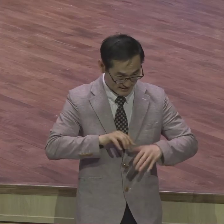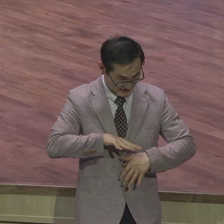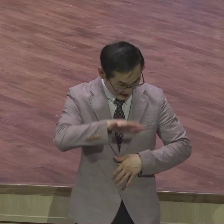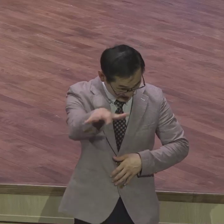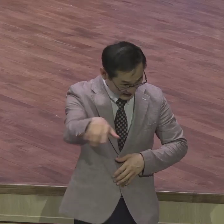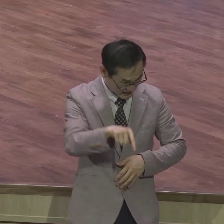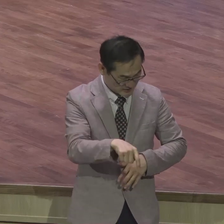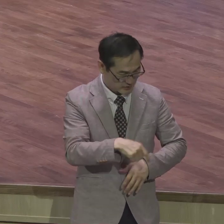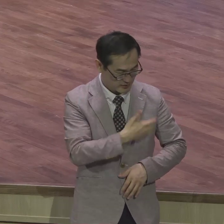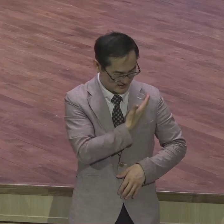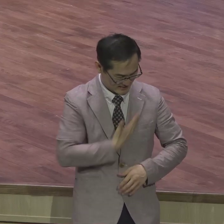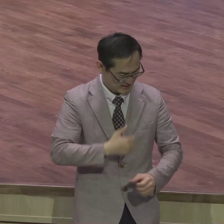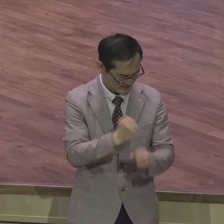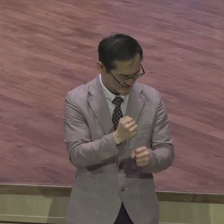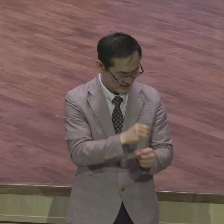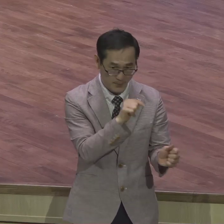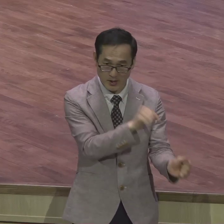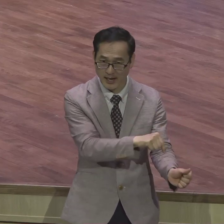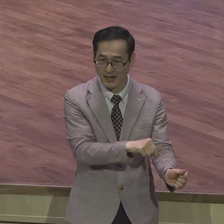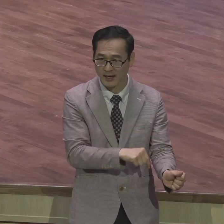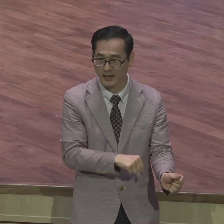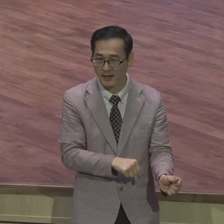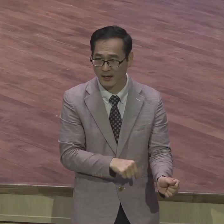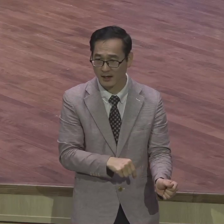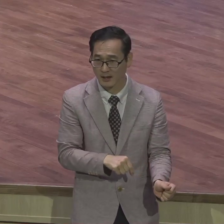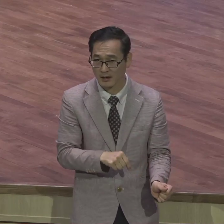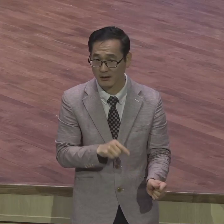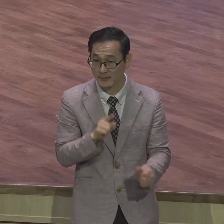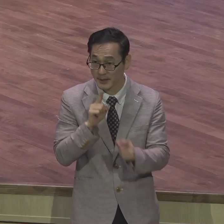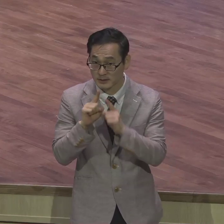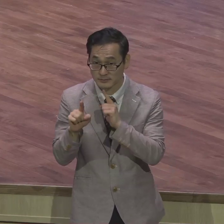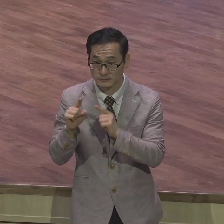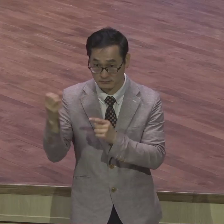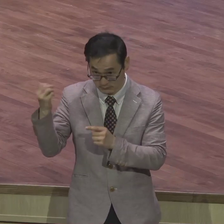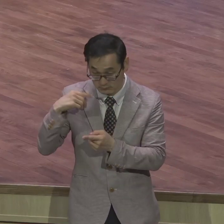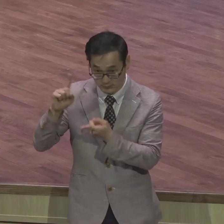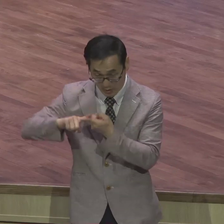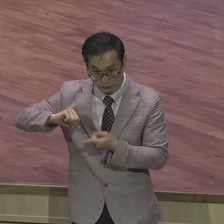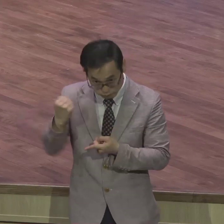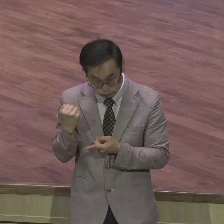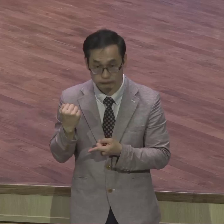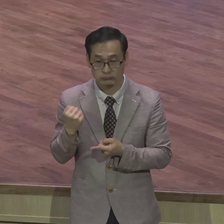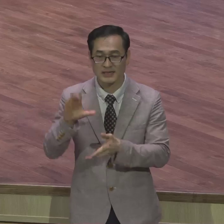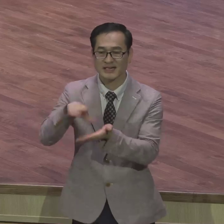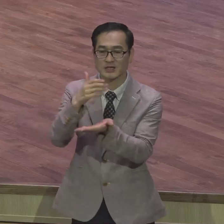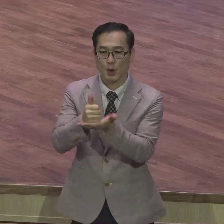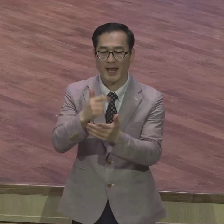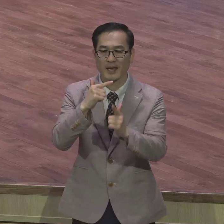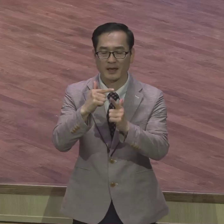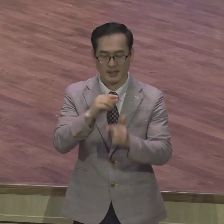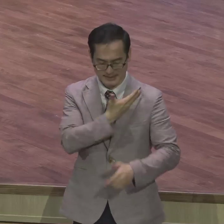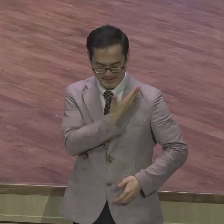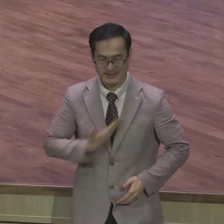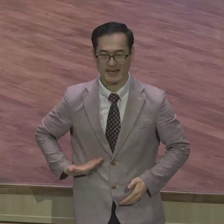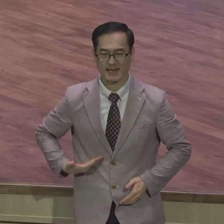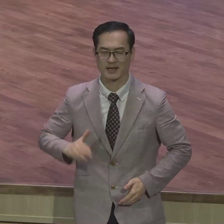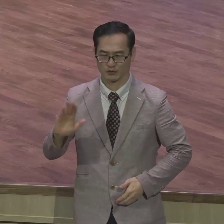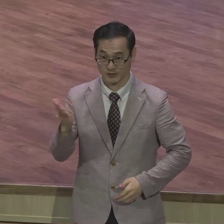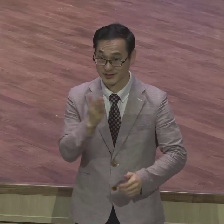만들어라 말하는 자 예원교회 교인들 모두는 다 그리스도의 제자 되시기 바랍니다 나는 예원교회 다니고